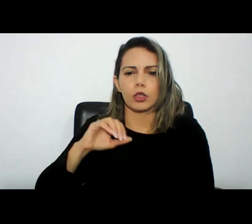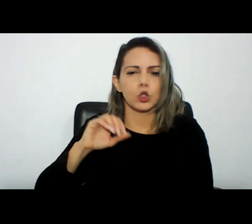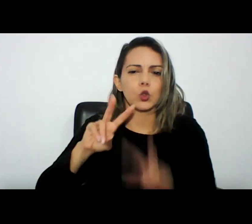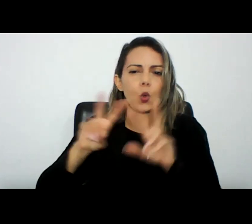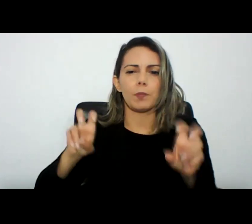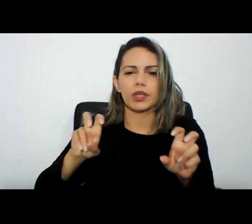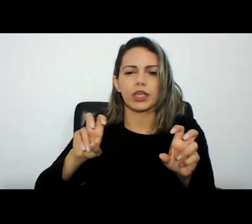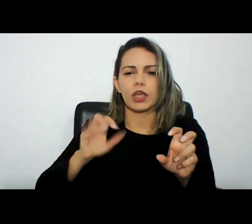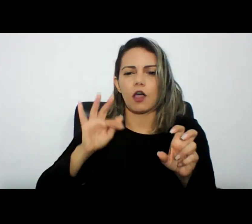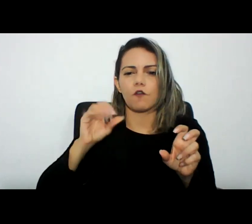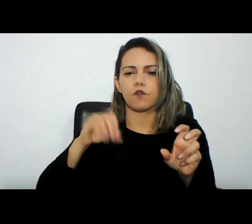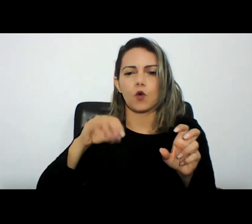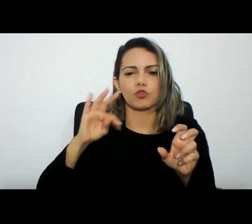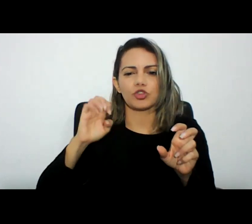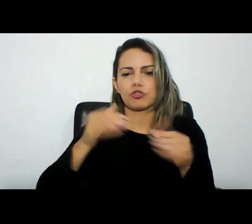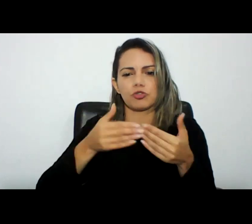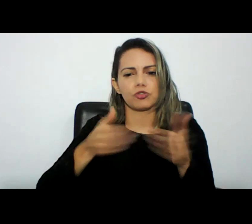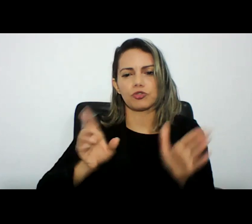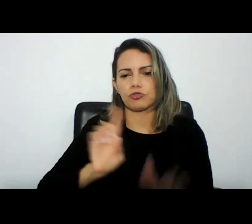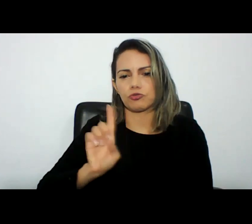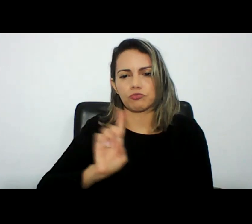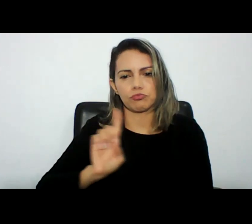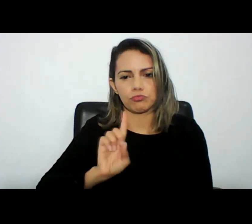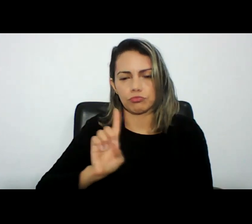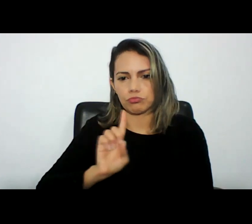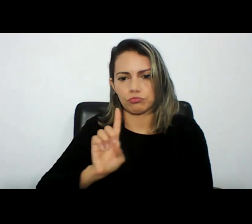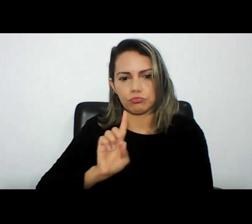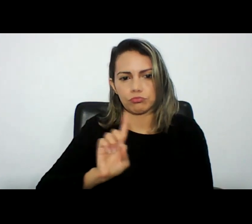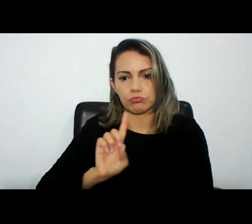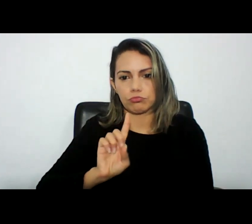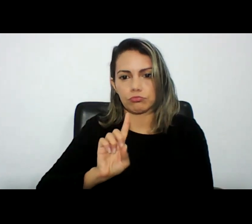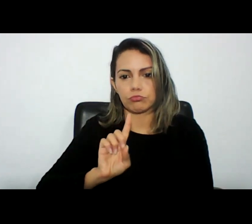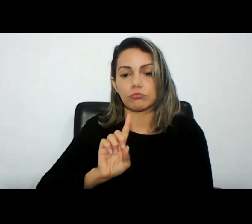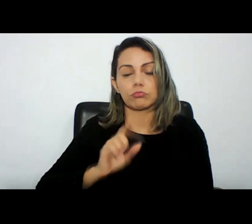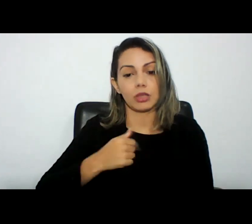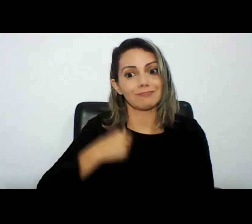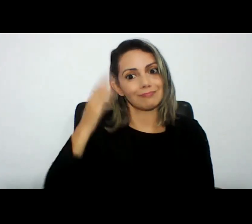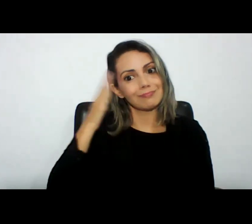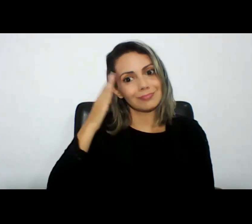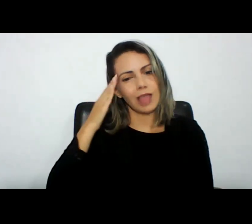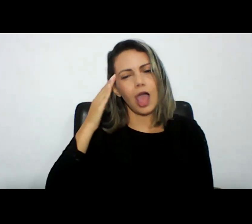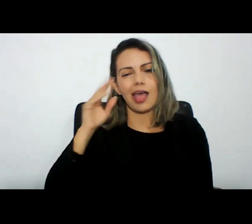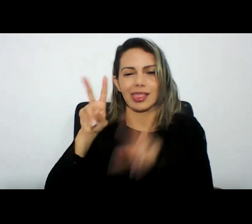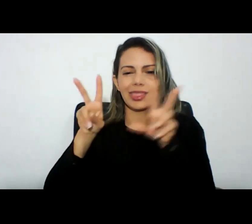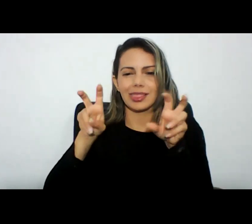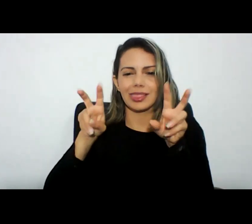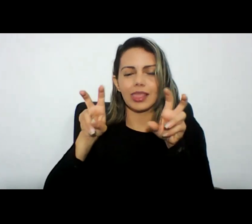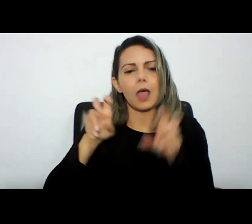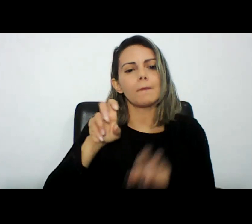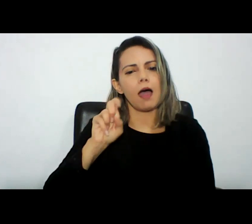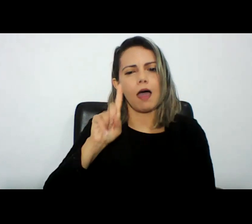que é o tema do livro e da palestra do professor Guilherme Cazelli eu sei que o tema é um pouco é